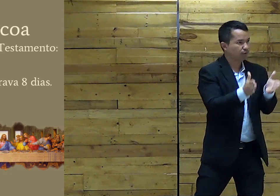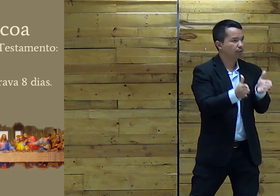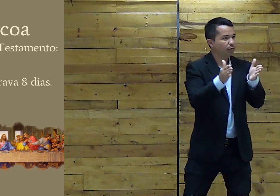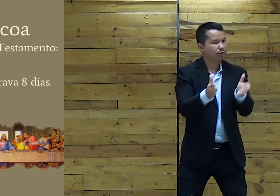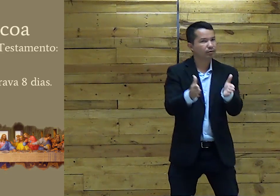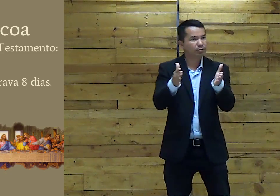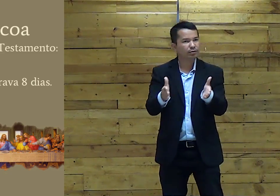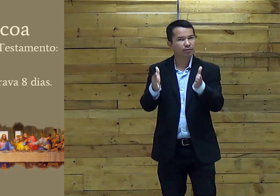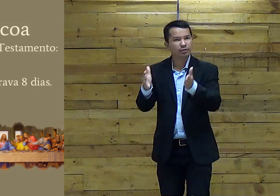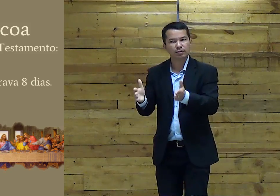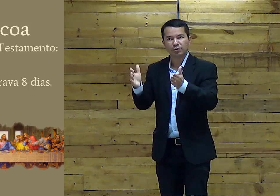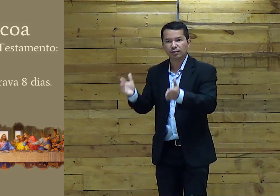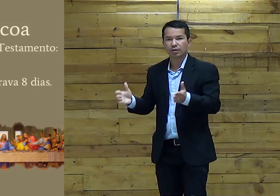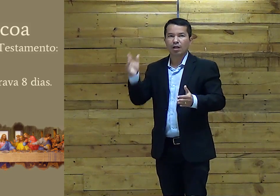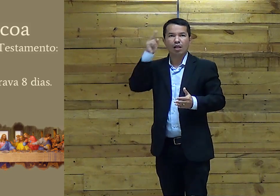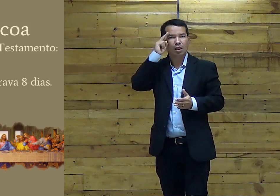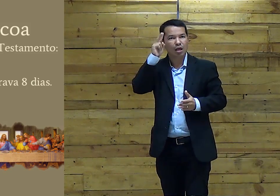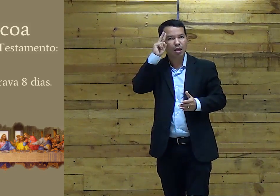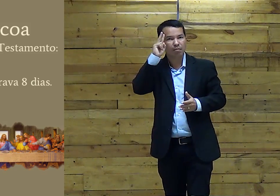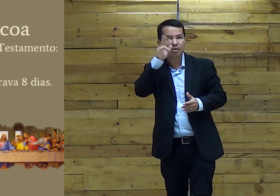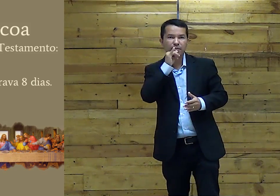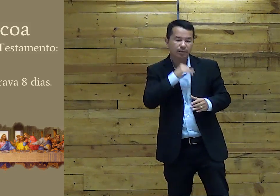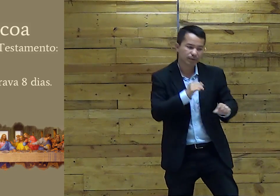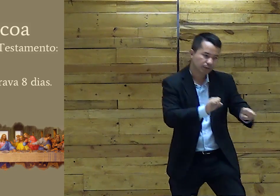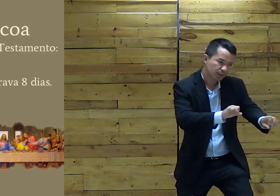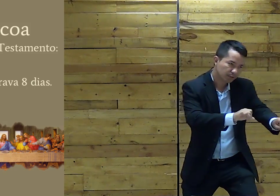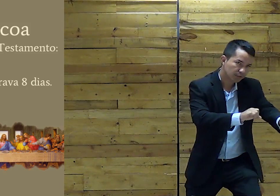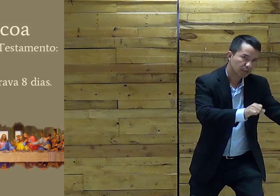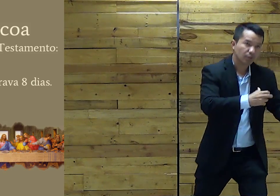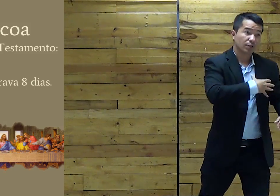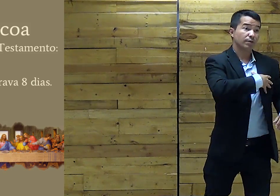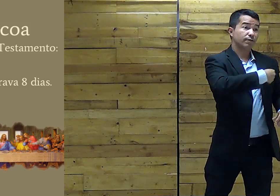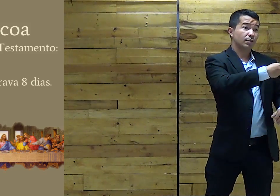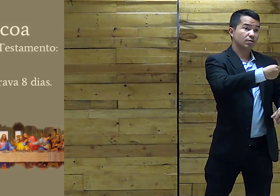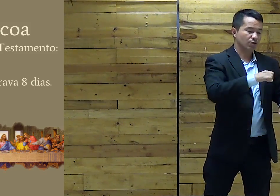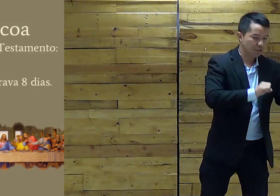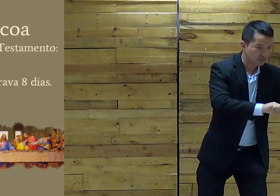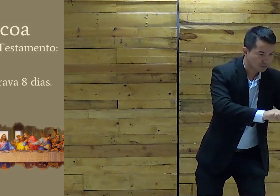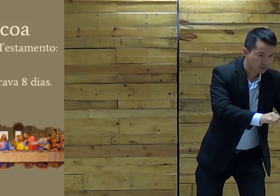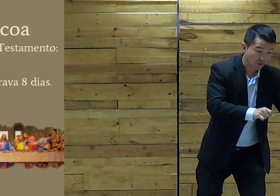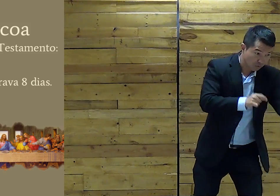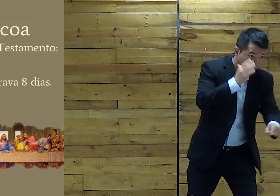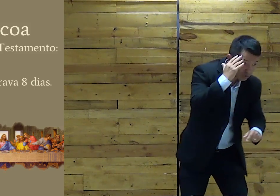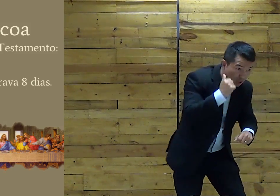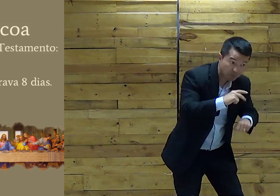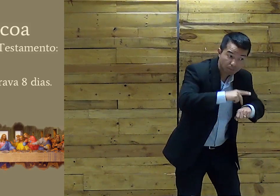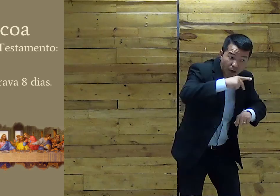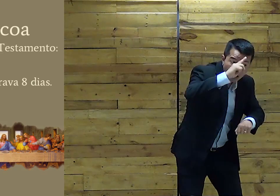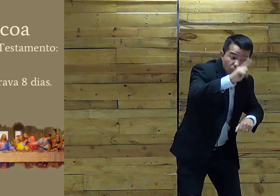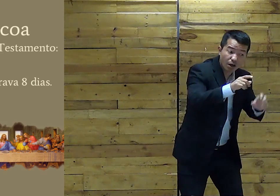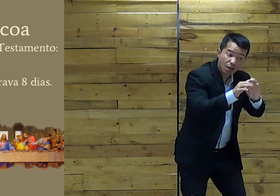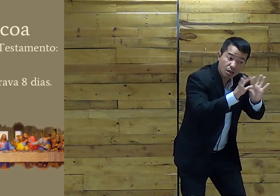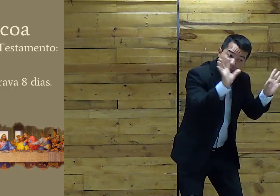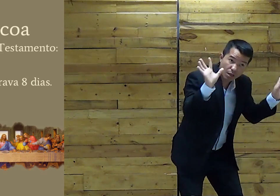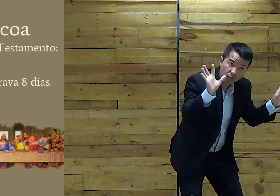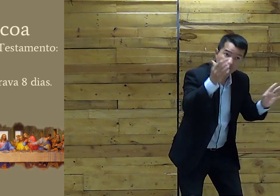Páscoa Todos esses dias Como alguma Alguma coisa Então eles Ensinavam os filhos A